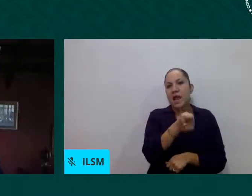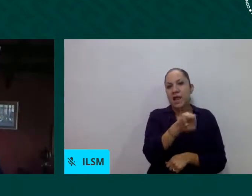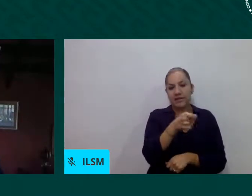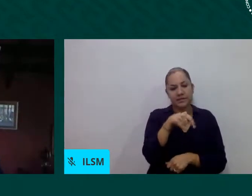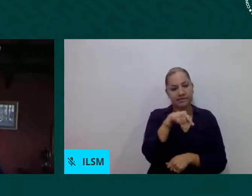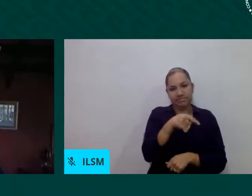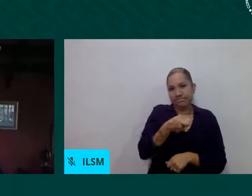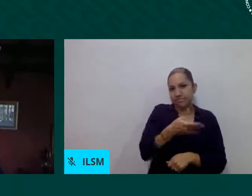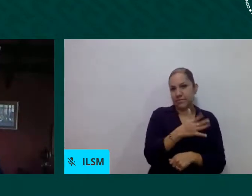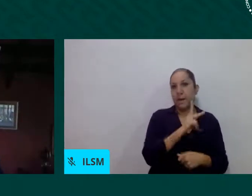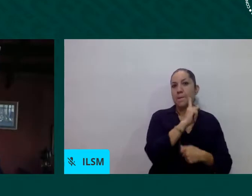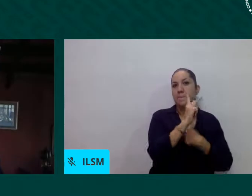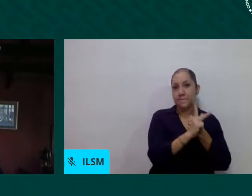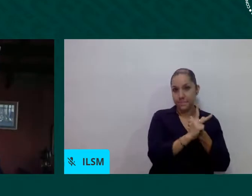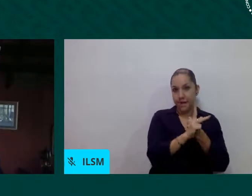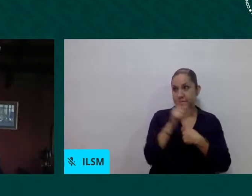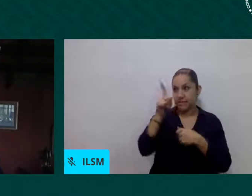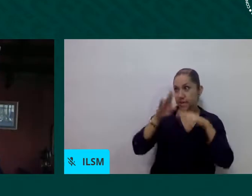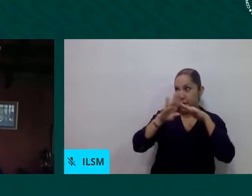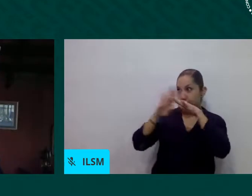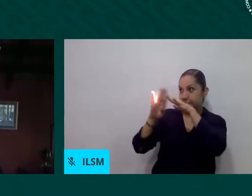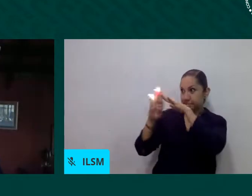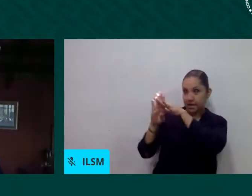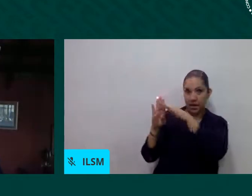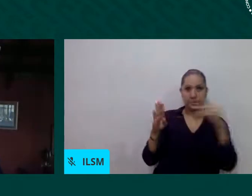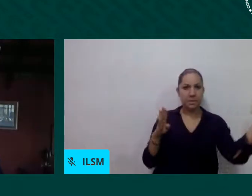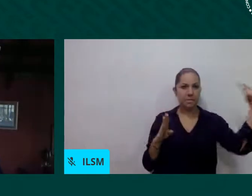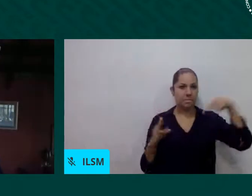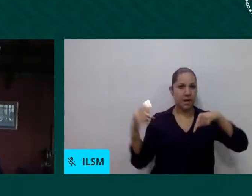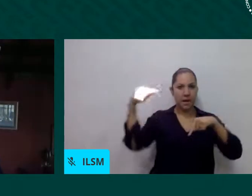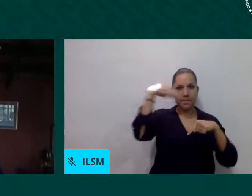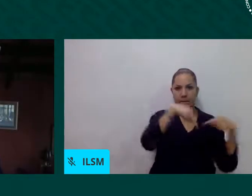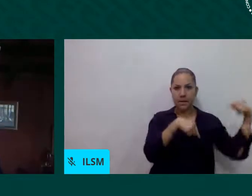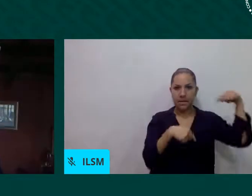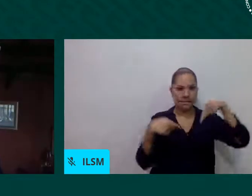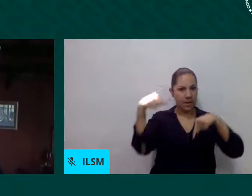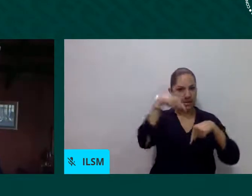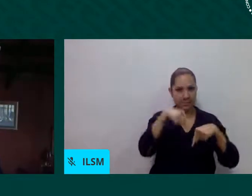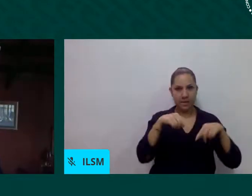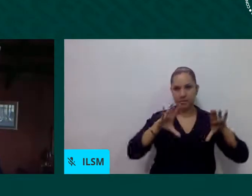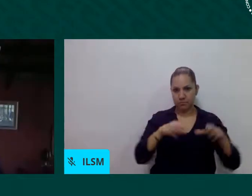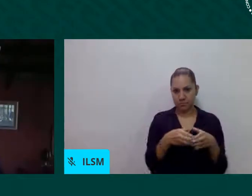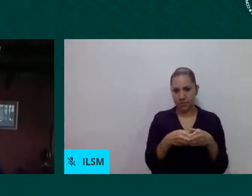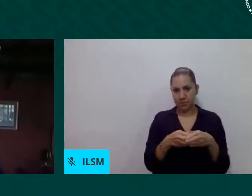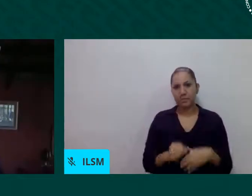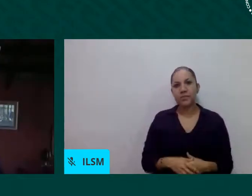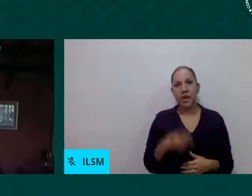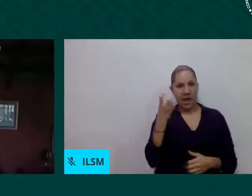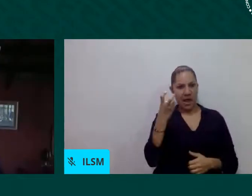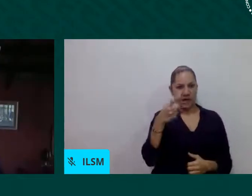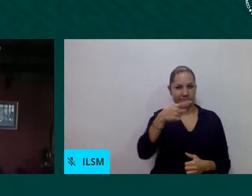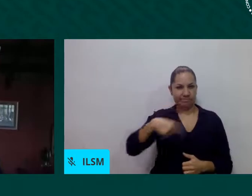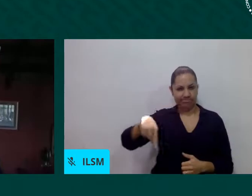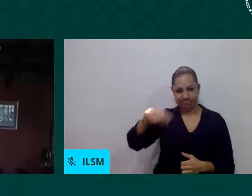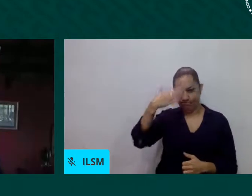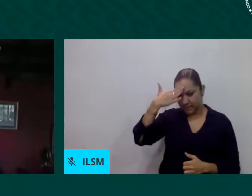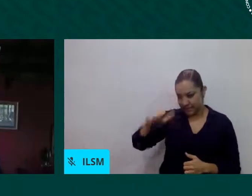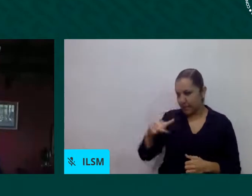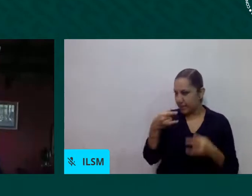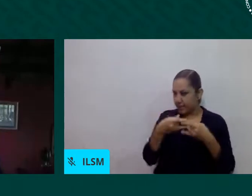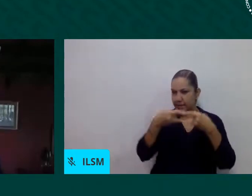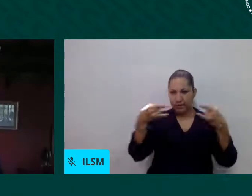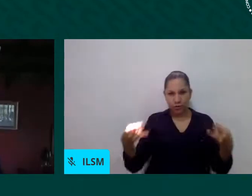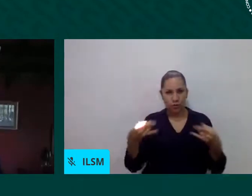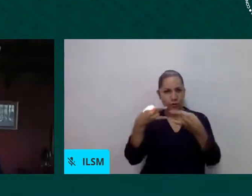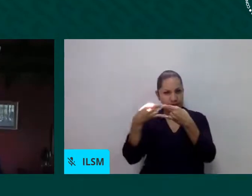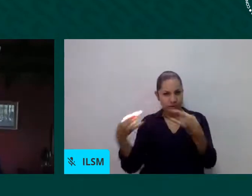Basta mirarnos las historias de cada uno para reconocer un pasado de algún inmigrante que